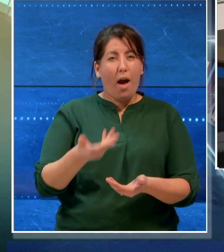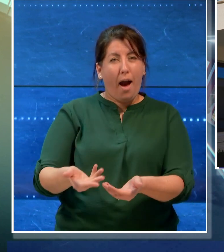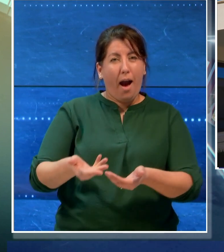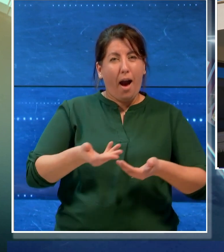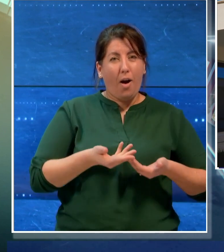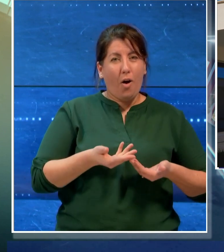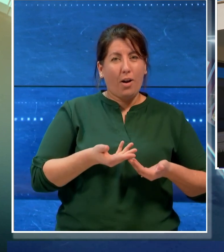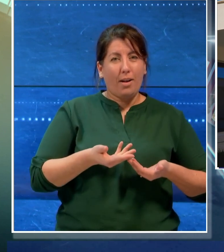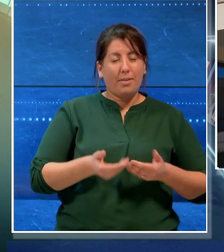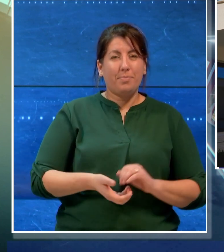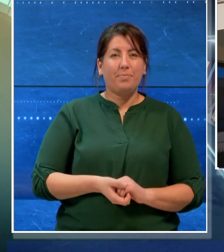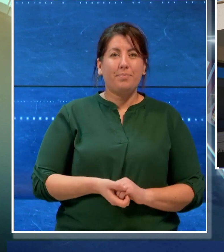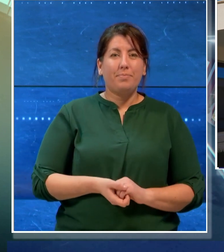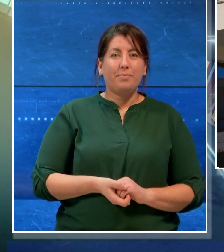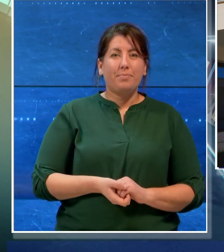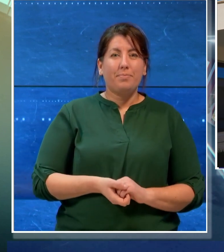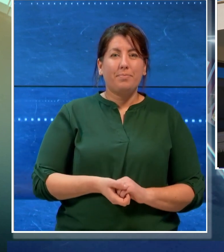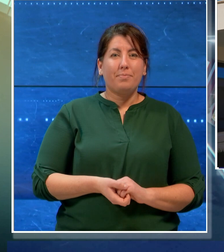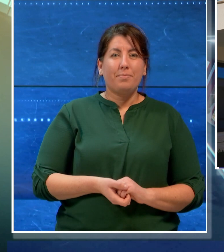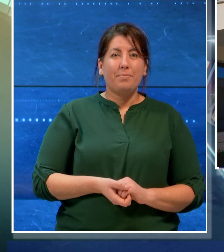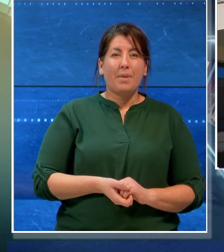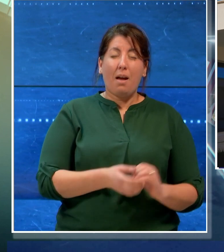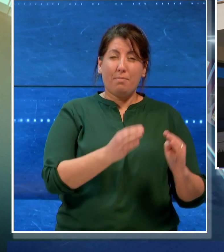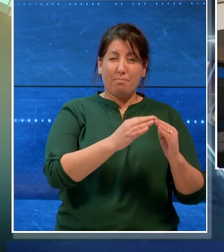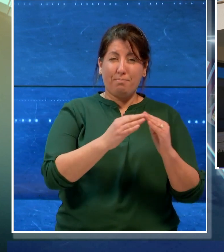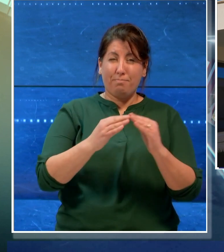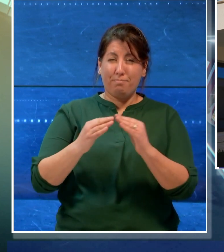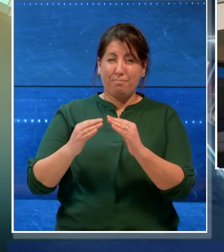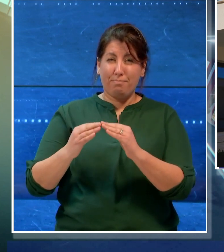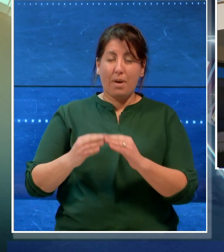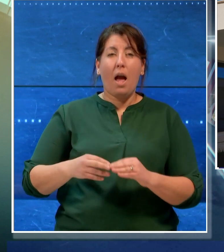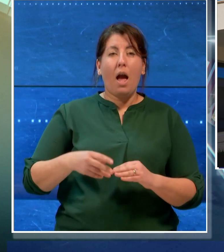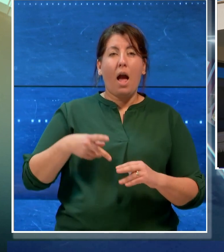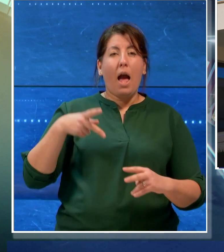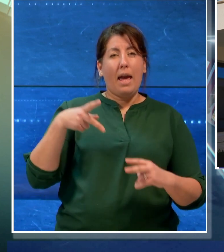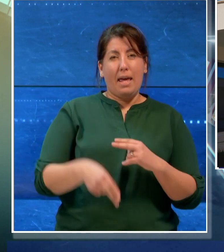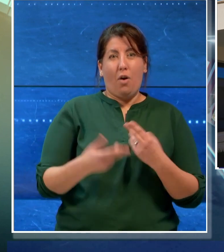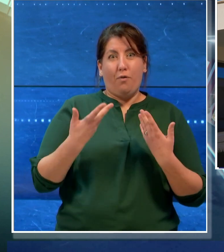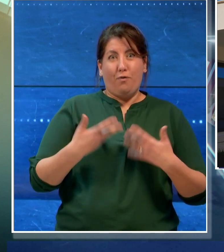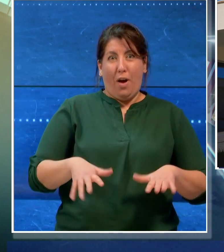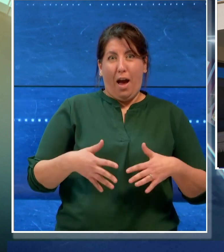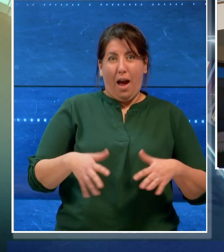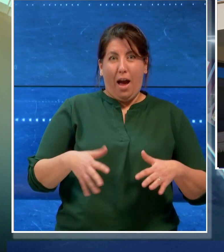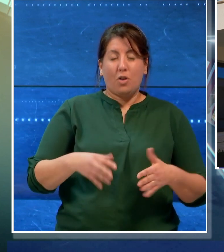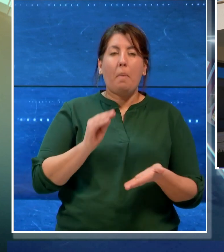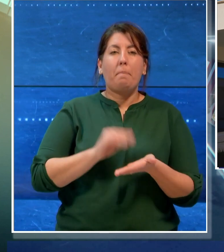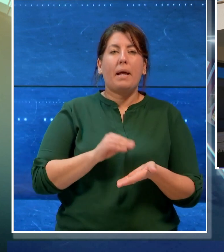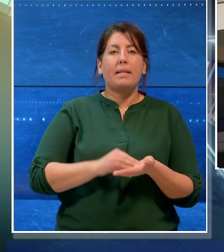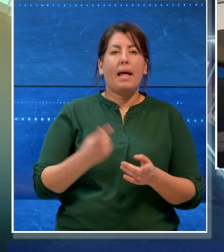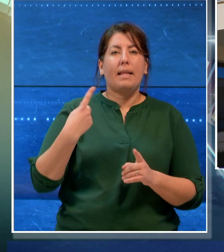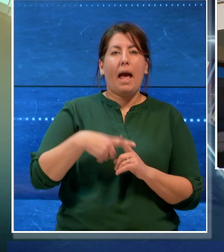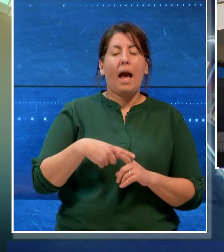La struttura è stata inaugurata alla presenza, fra gli altri, del presidente